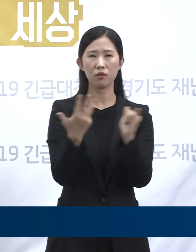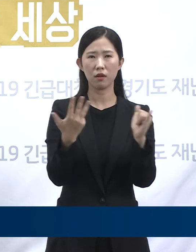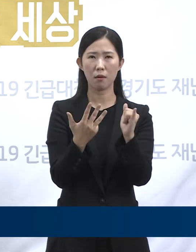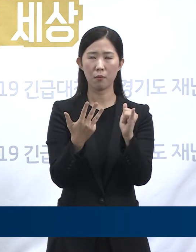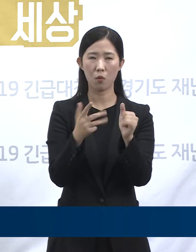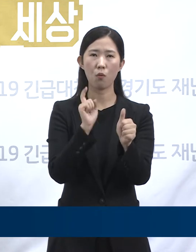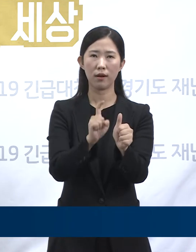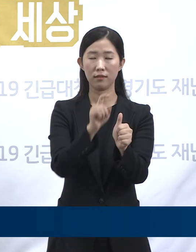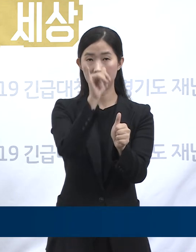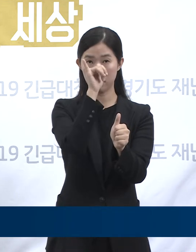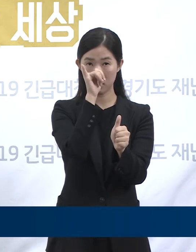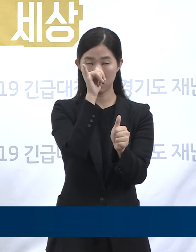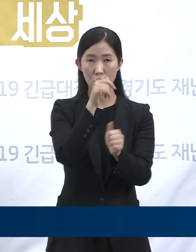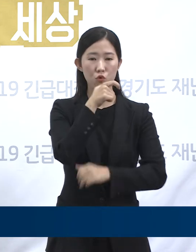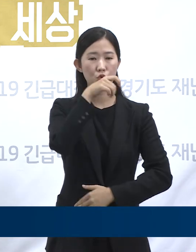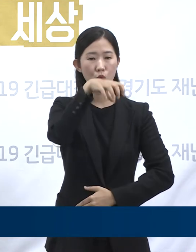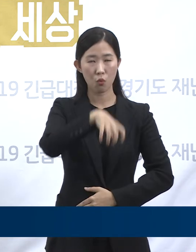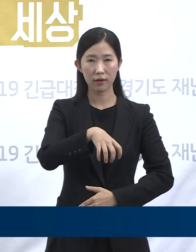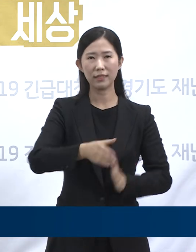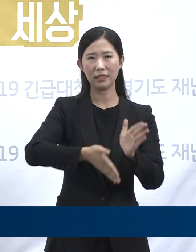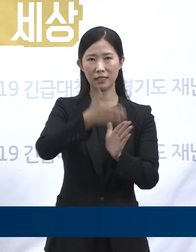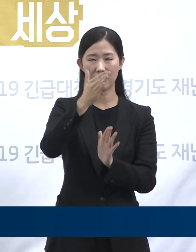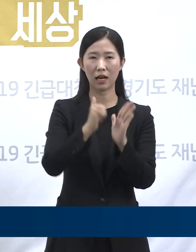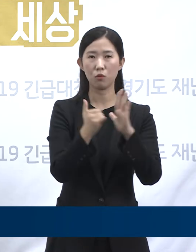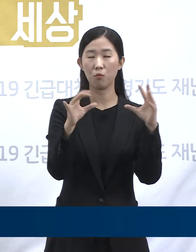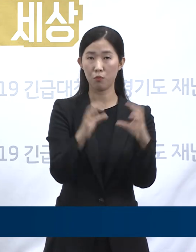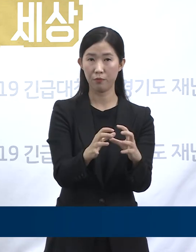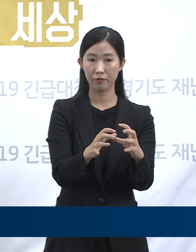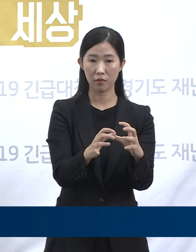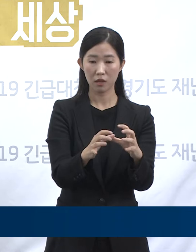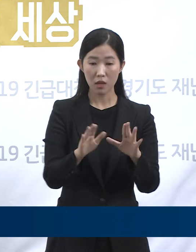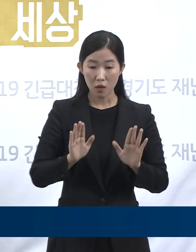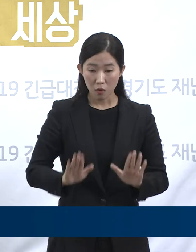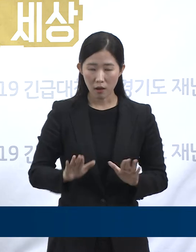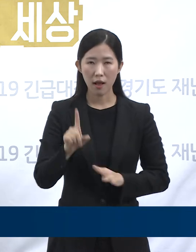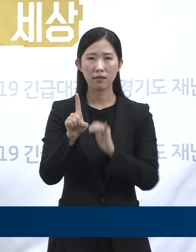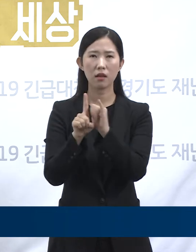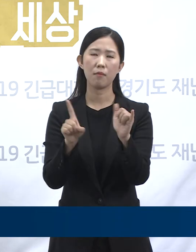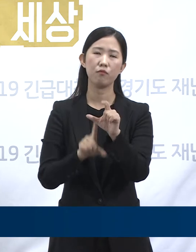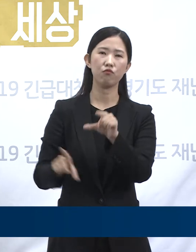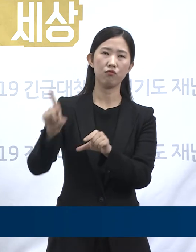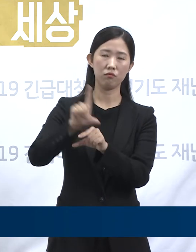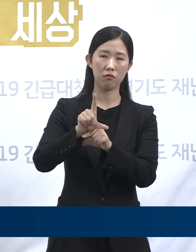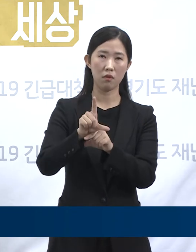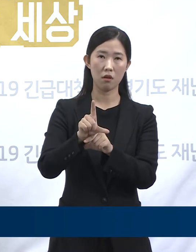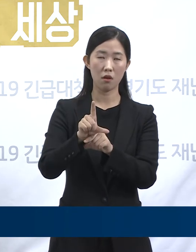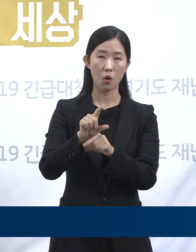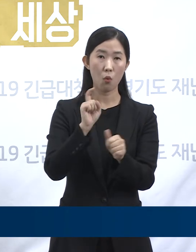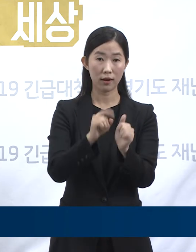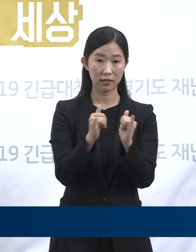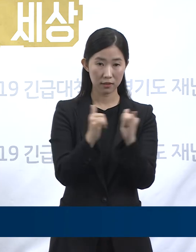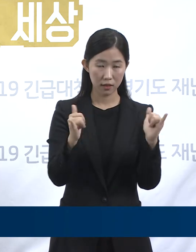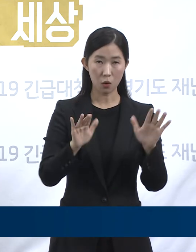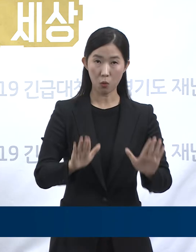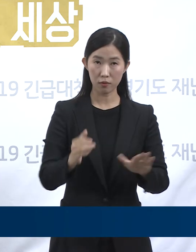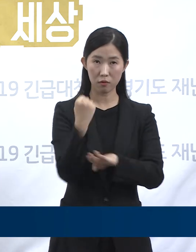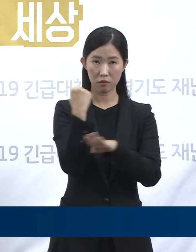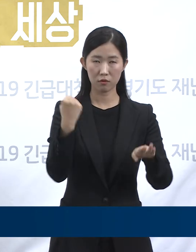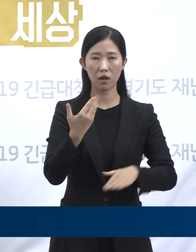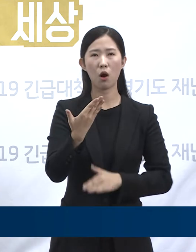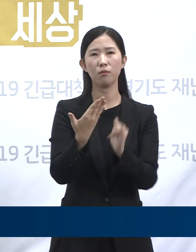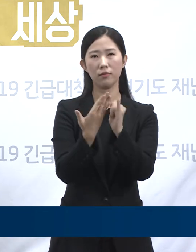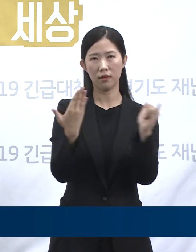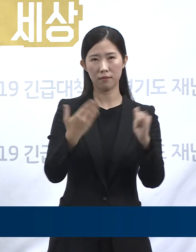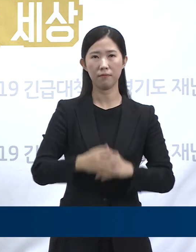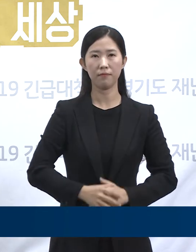발생했던 수원시 가족 모임 클러스터에서 한 명이 추가 확진 판정을 받으면서 확진자는 21일 0시 기준 9명이